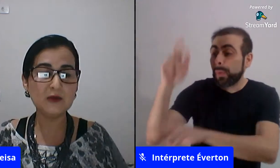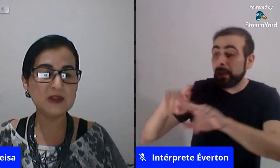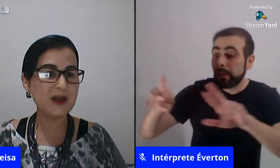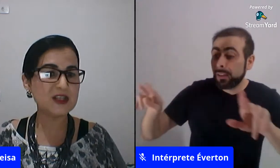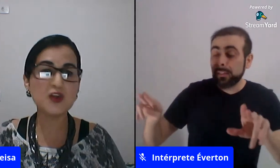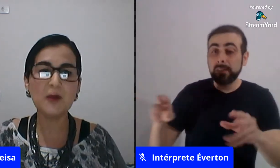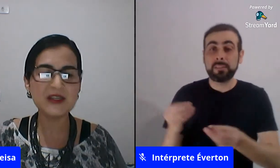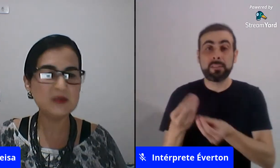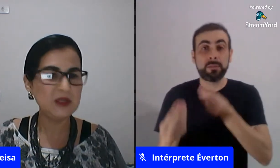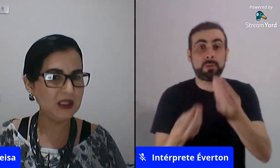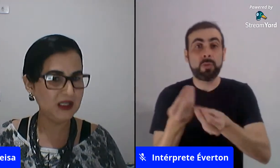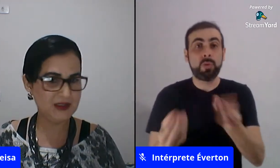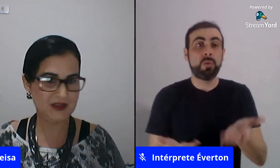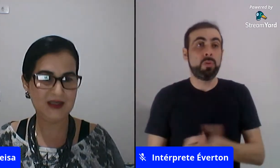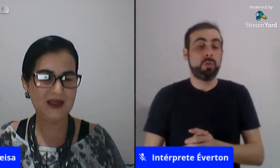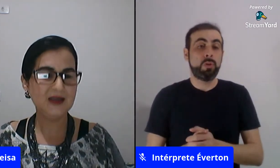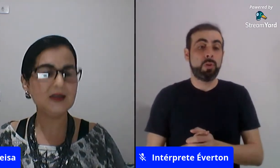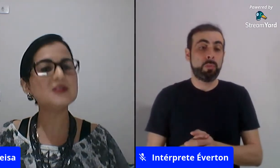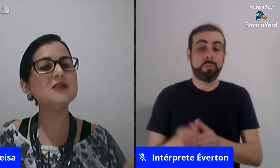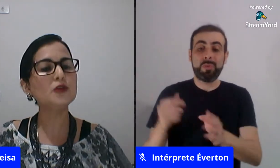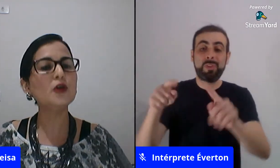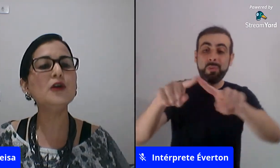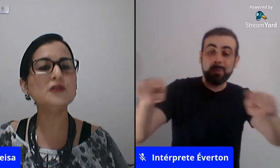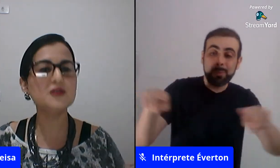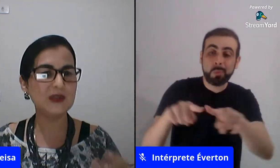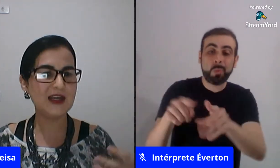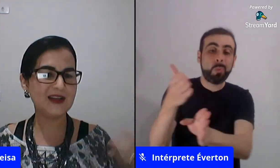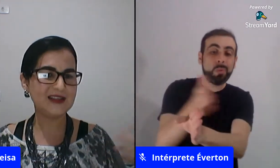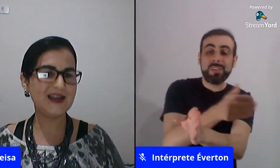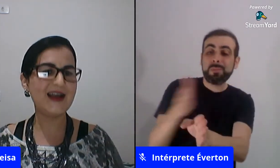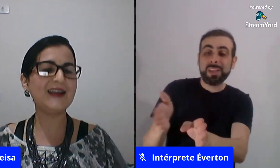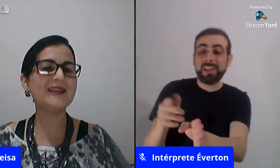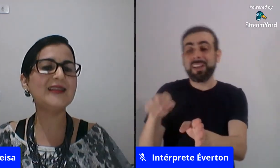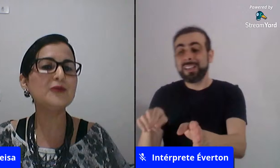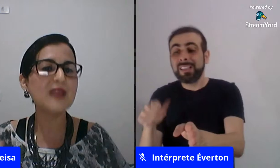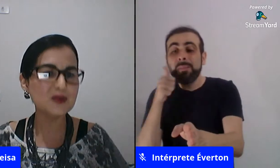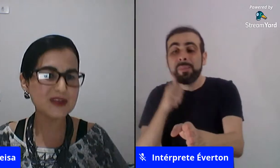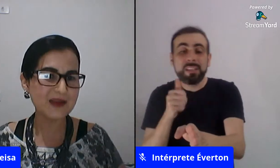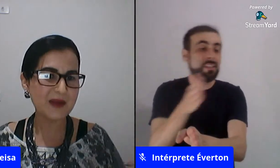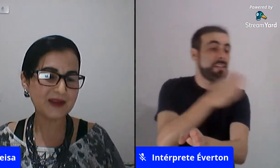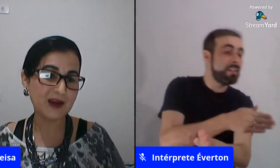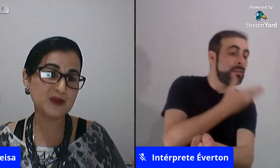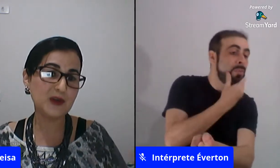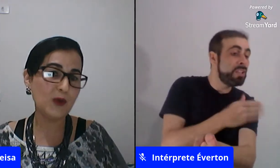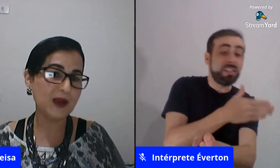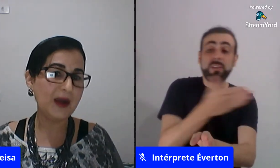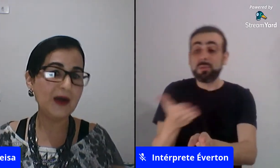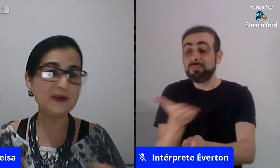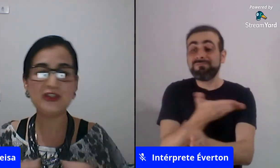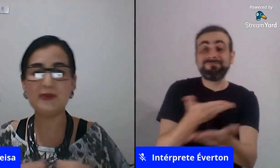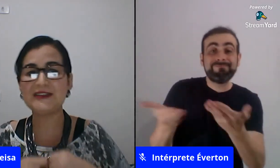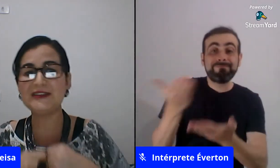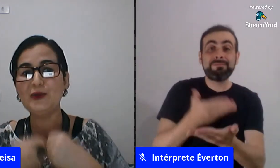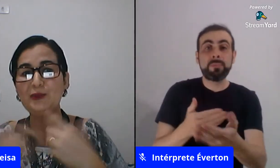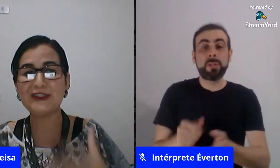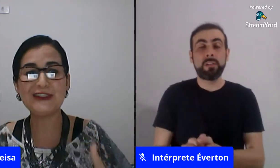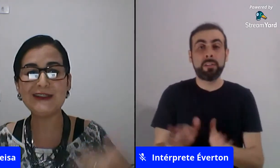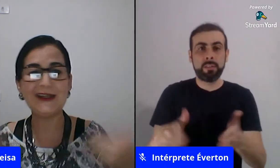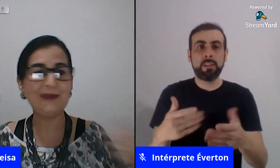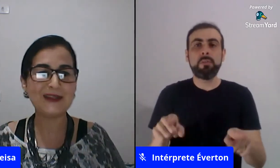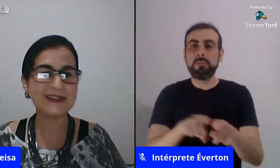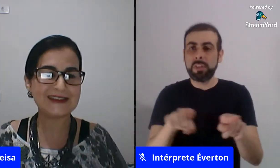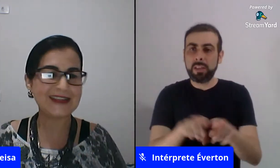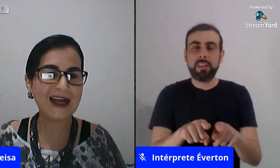sala e do espaço só para as meninas então assim todos cuidarem da sala que tal termos algum animal de estimação